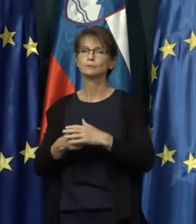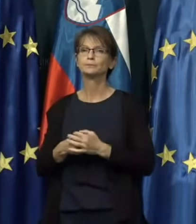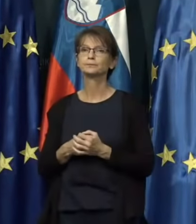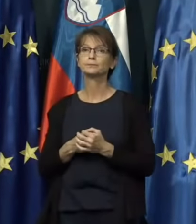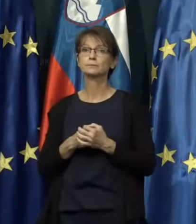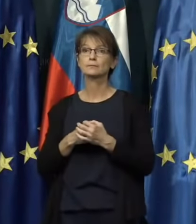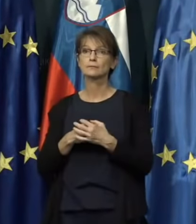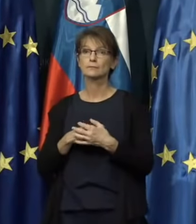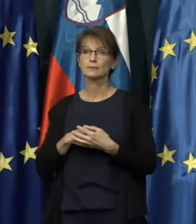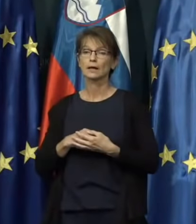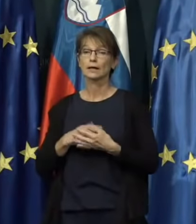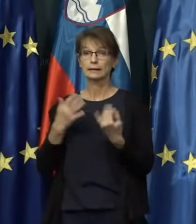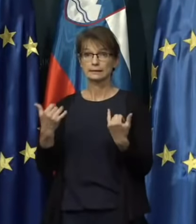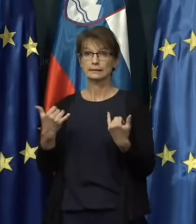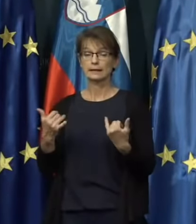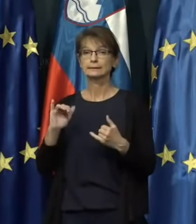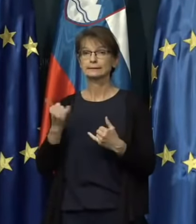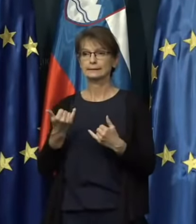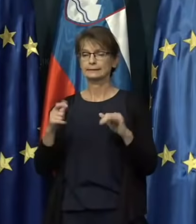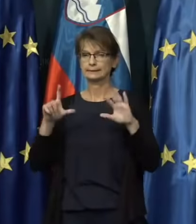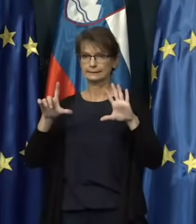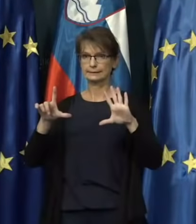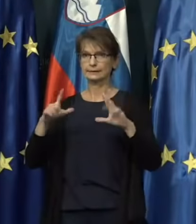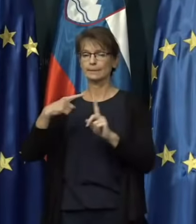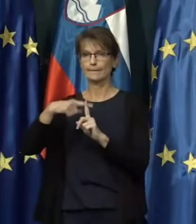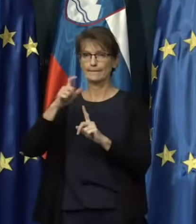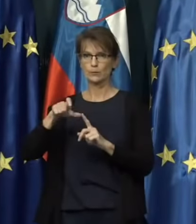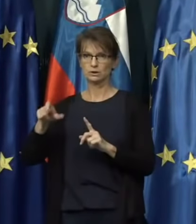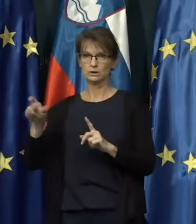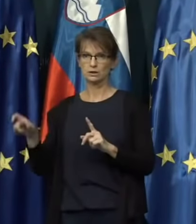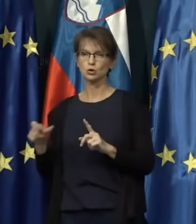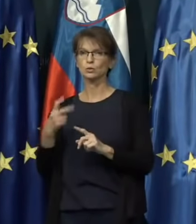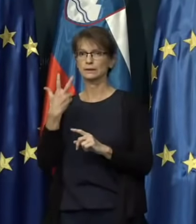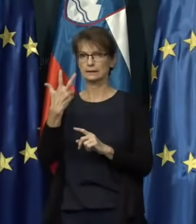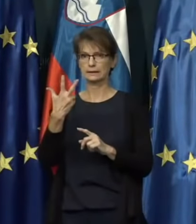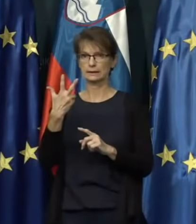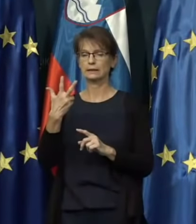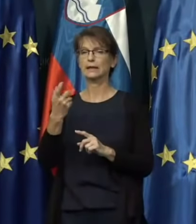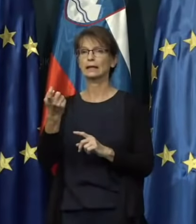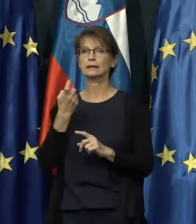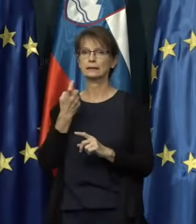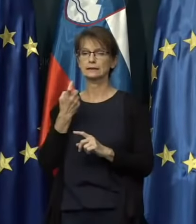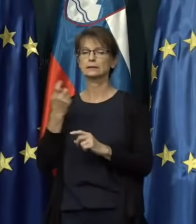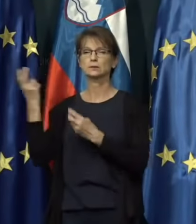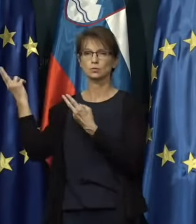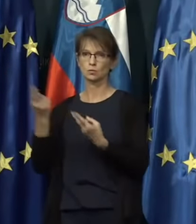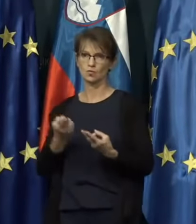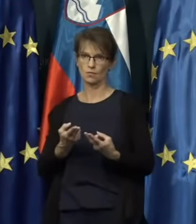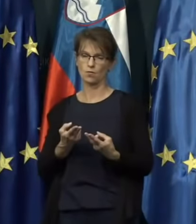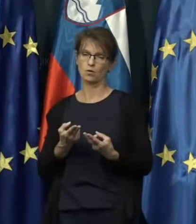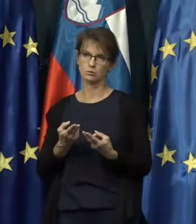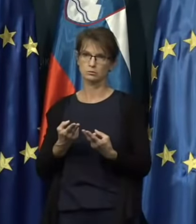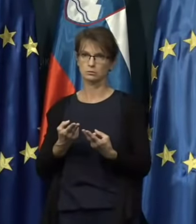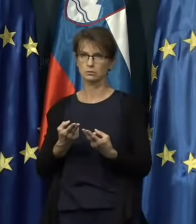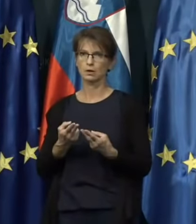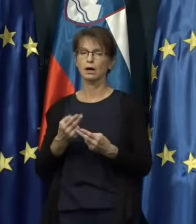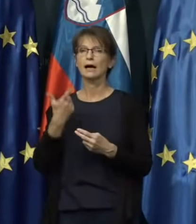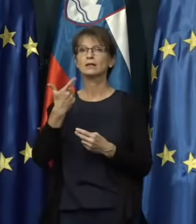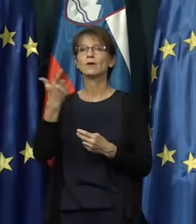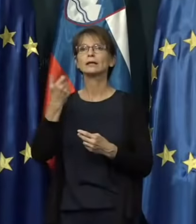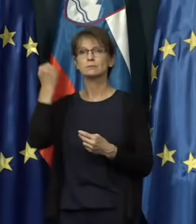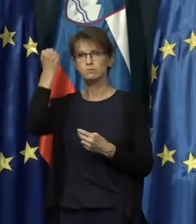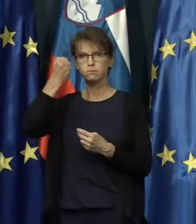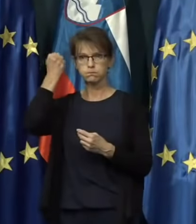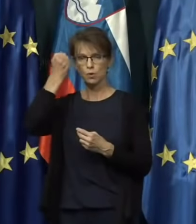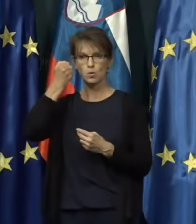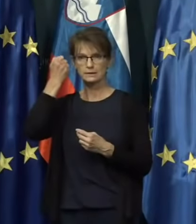Je danes sedem pozitivnih, od tega so trije iz uvoza, od tega dva prihajate iz Bosne